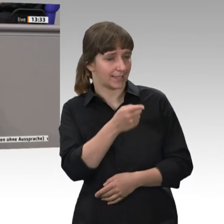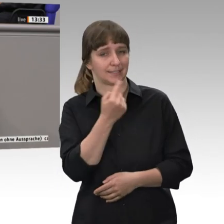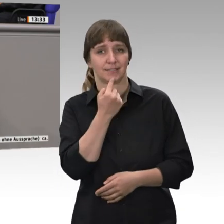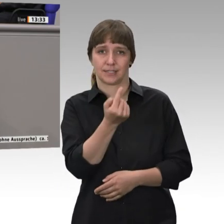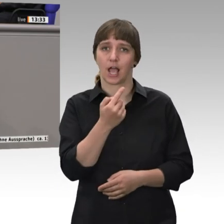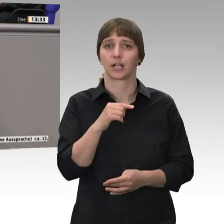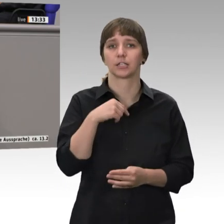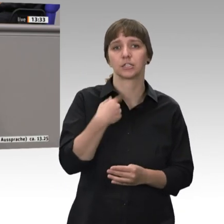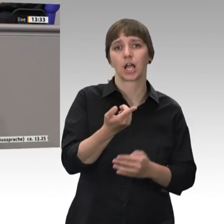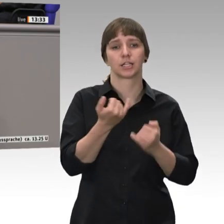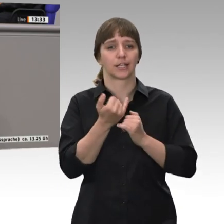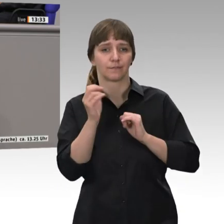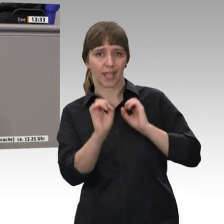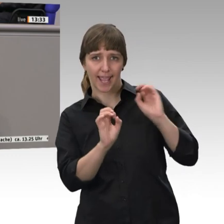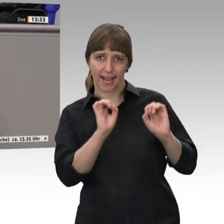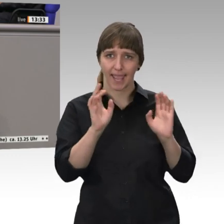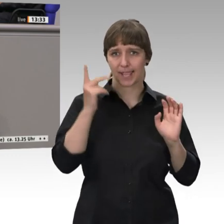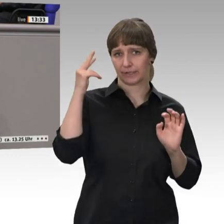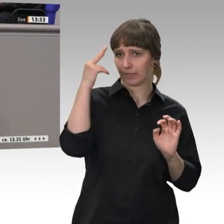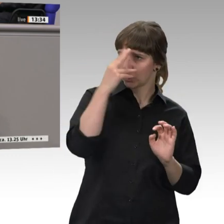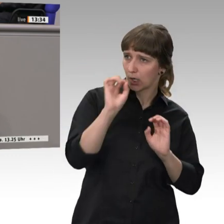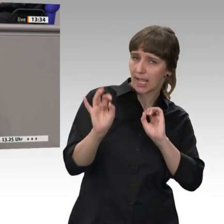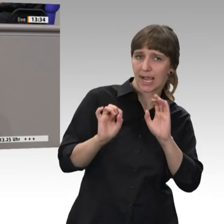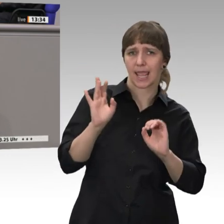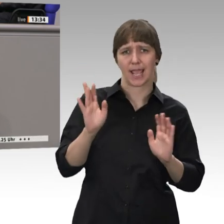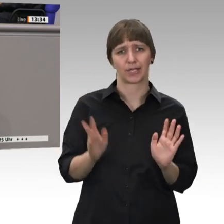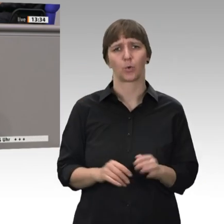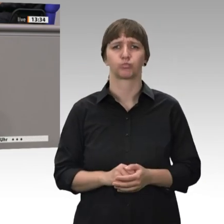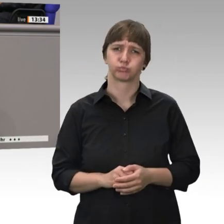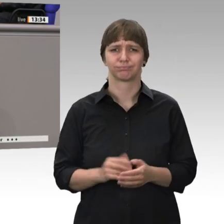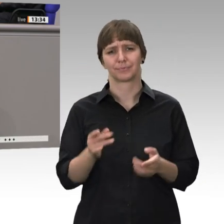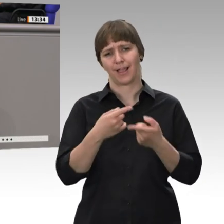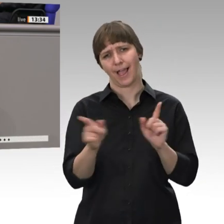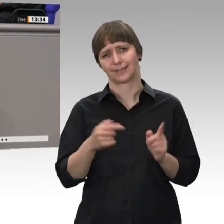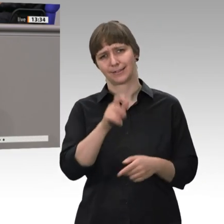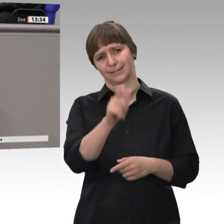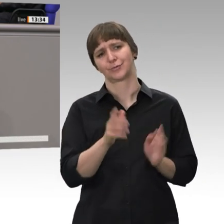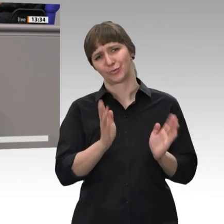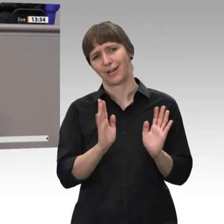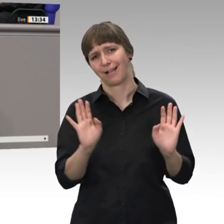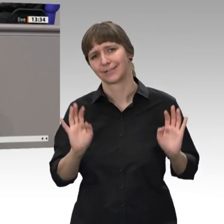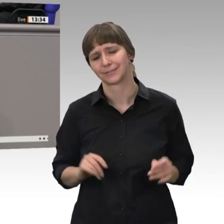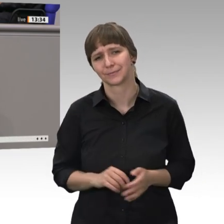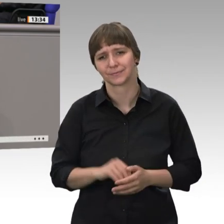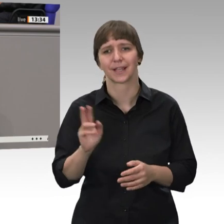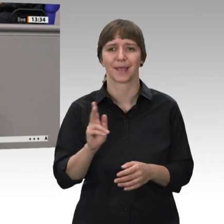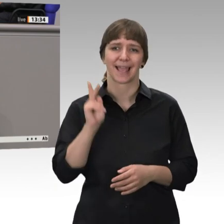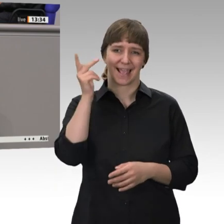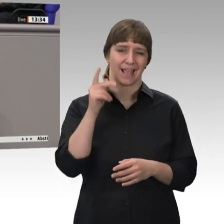so zu erklären. Der Friseurin würde ich mit etwas anderes unterhalten. Aber Herr Kollege Kurt wäre besser gewesen, er hätte sich